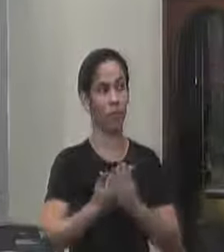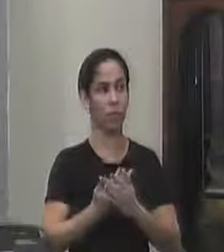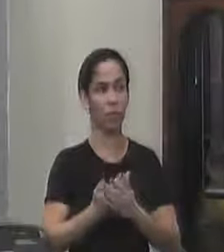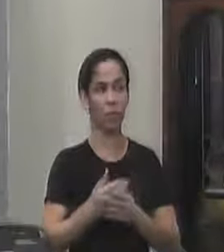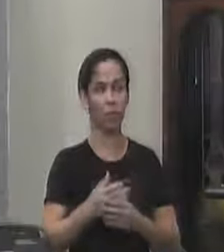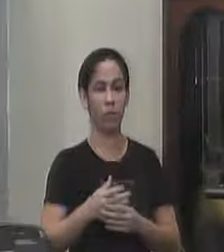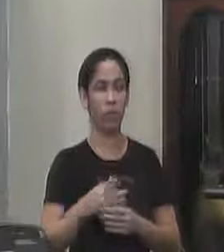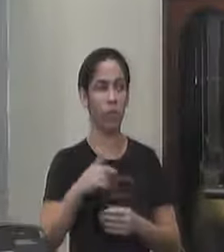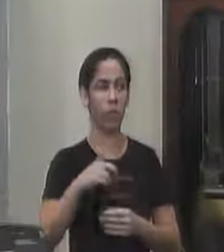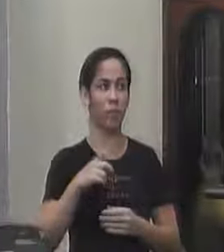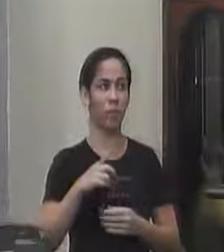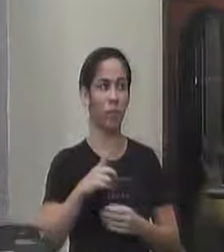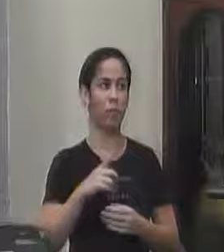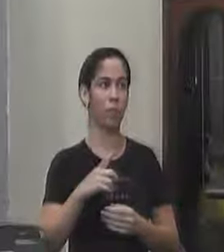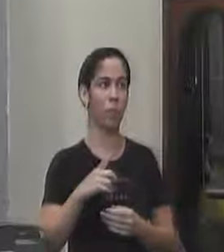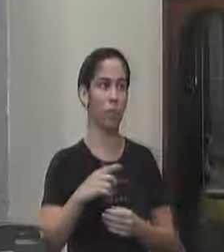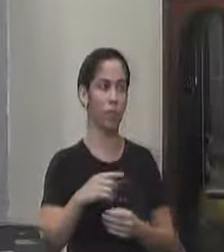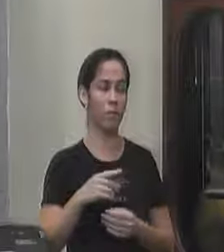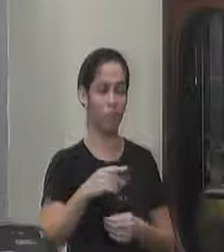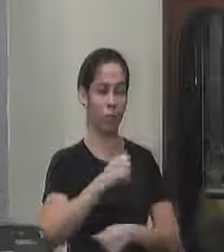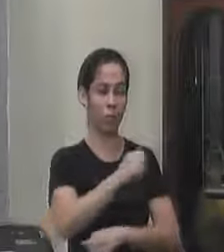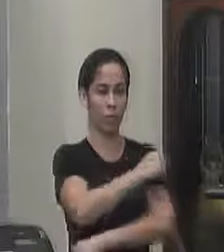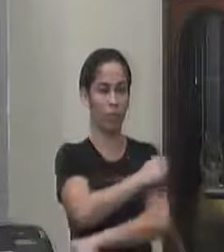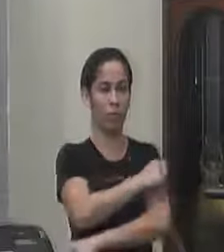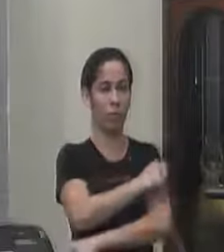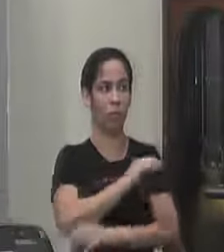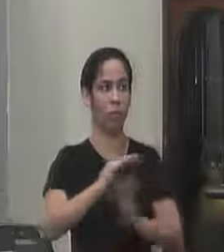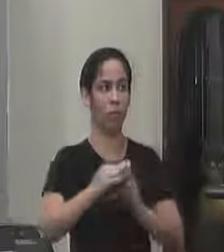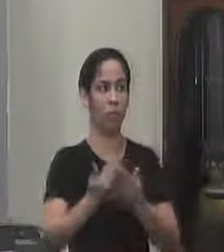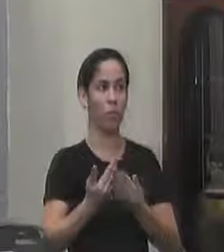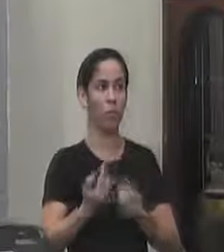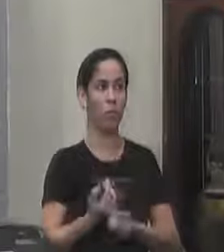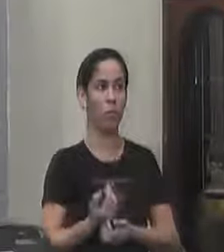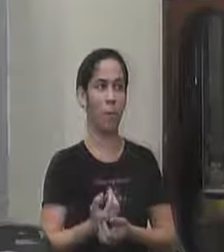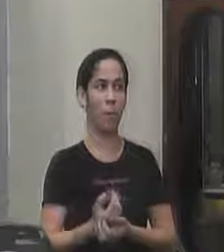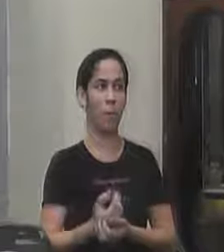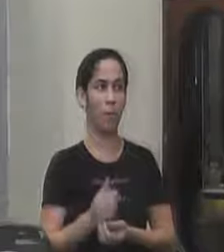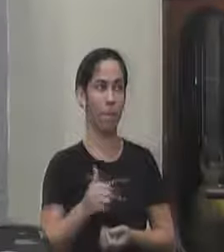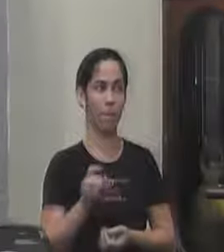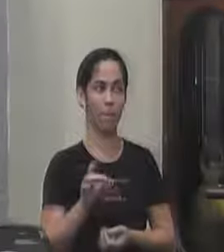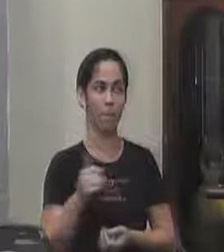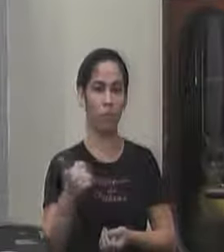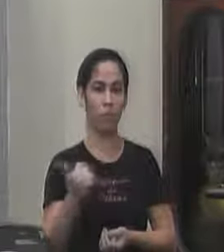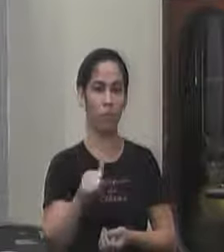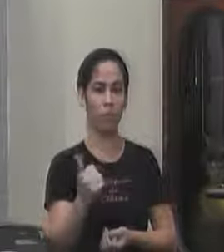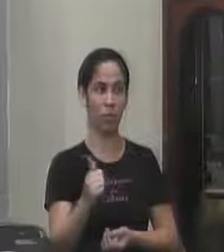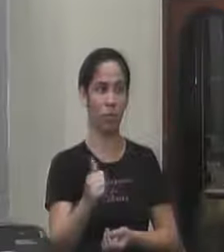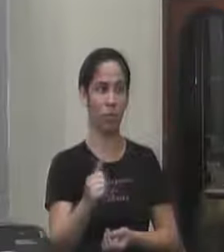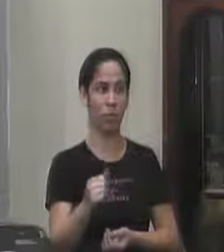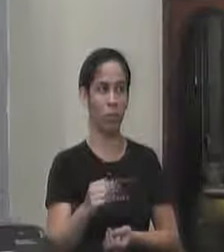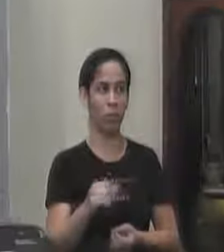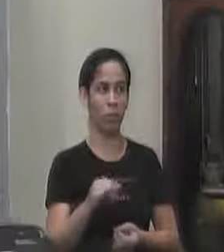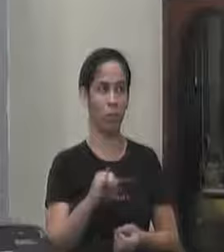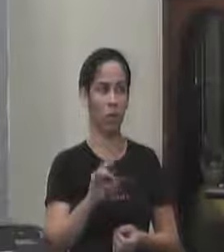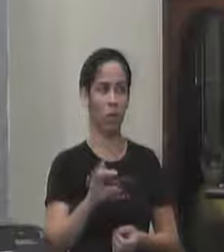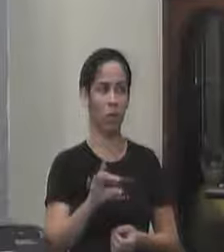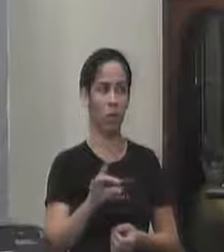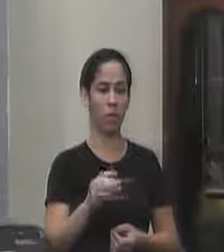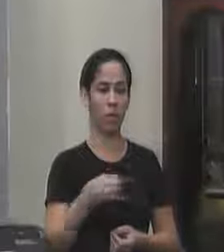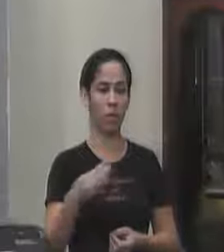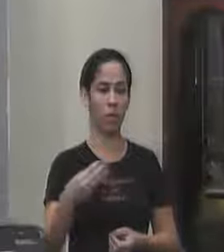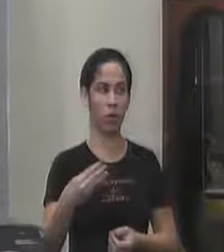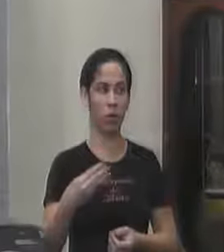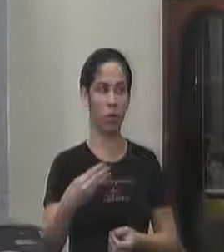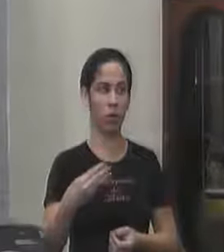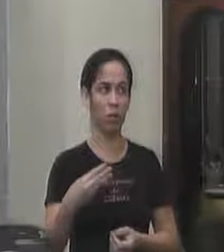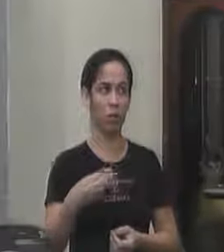atendem esse público são as escolas são 11 unidades escolares sendo que nós temos três